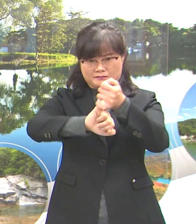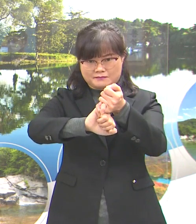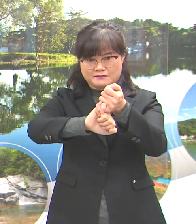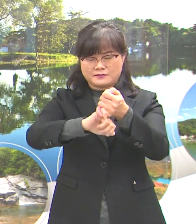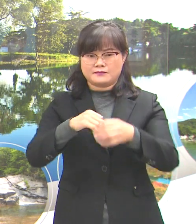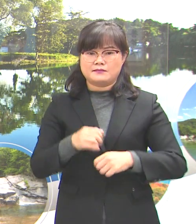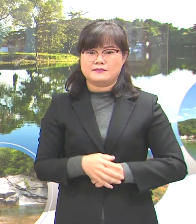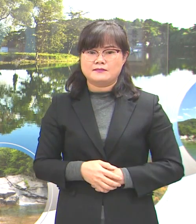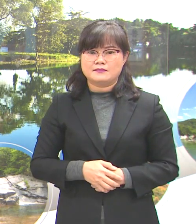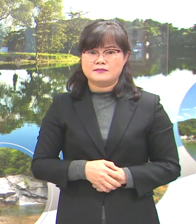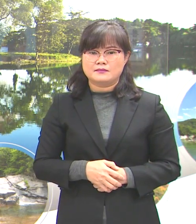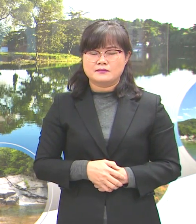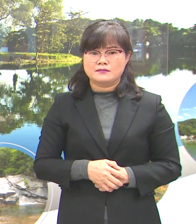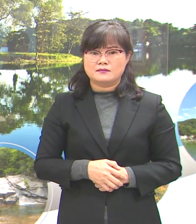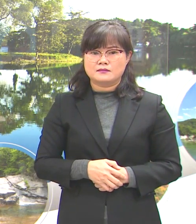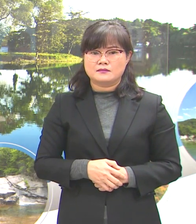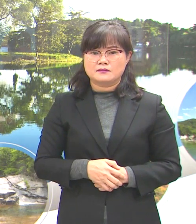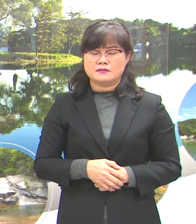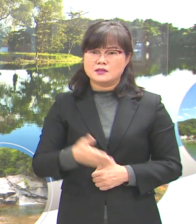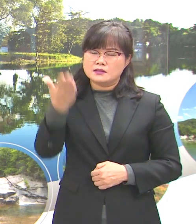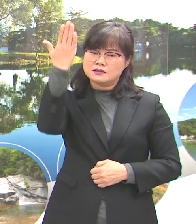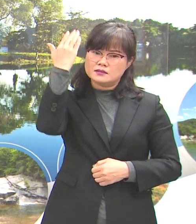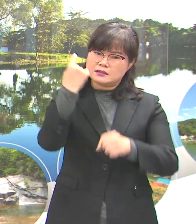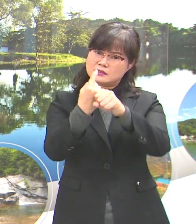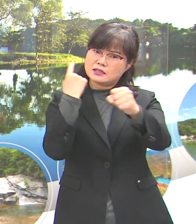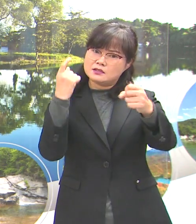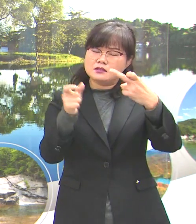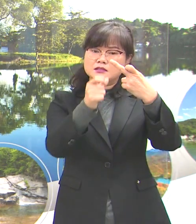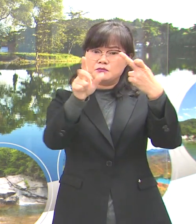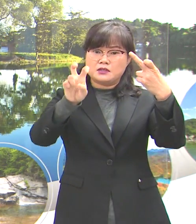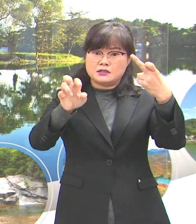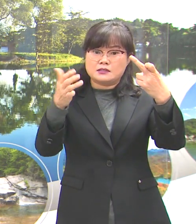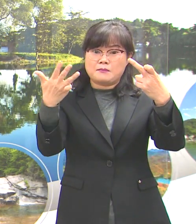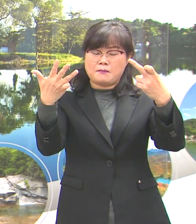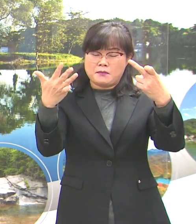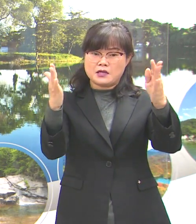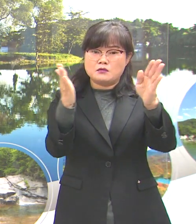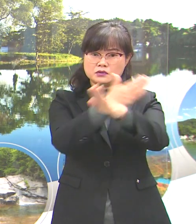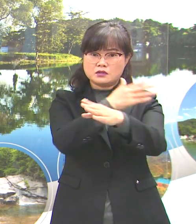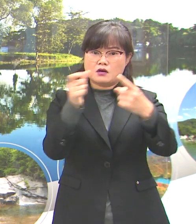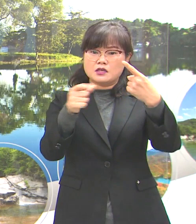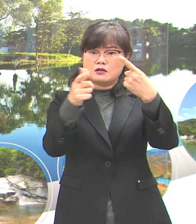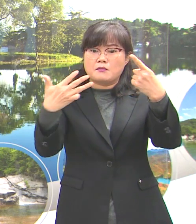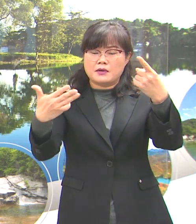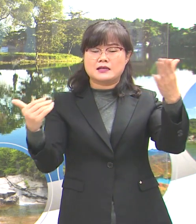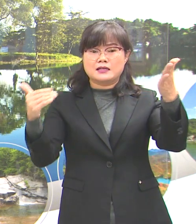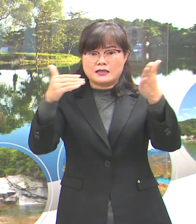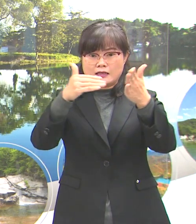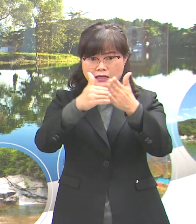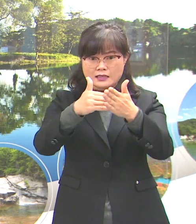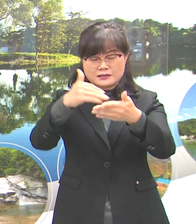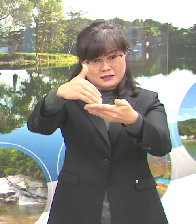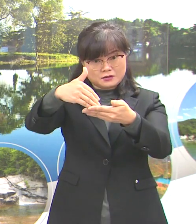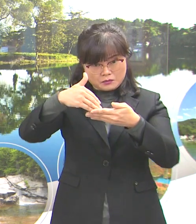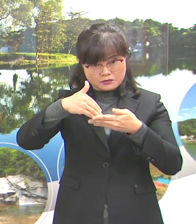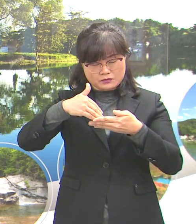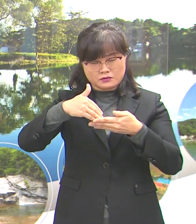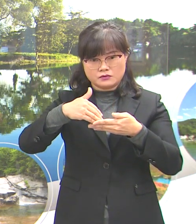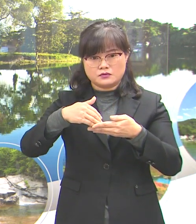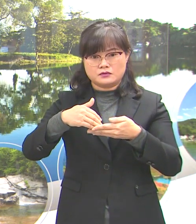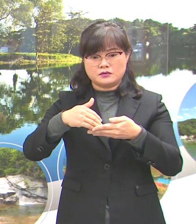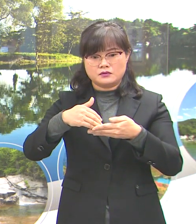지난해 12월 28일부터 올해 1월 8일까지 접수를 받은